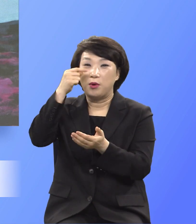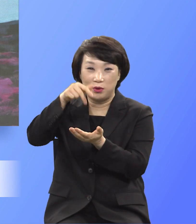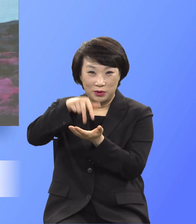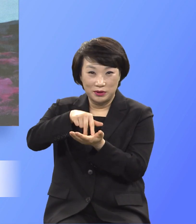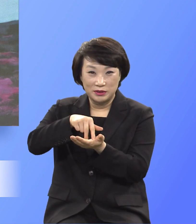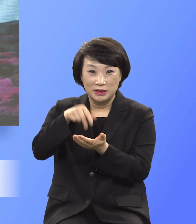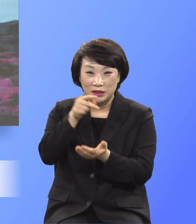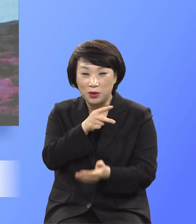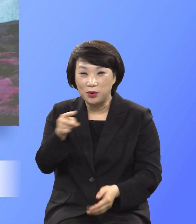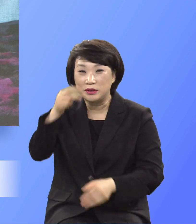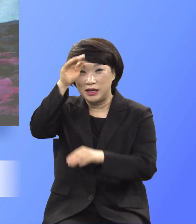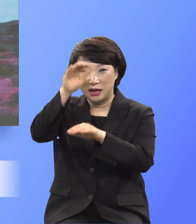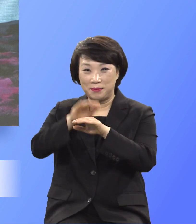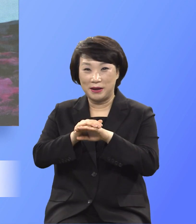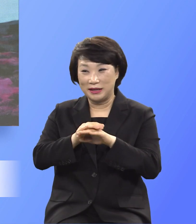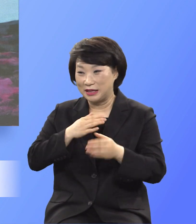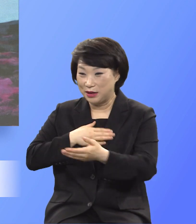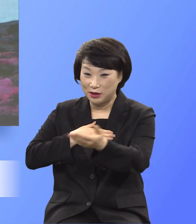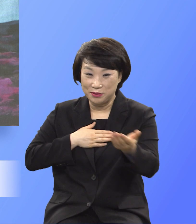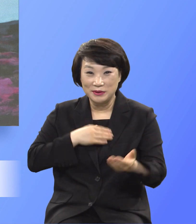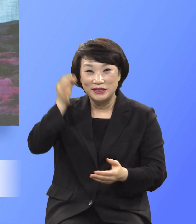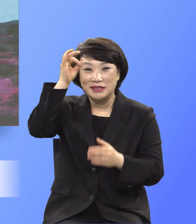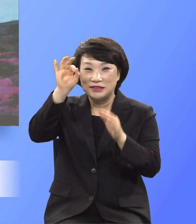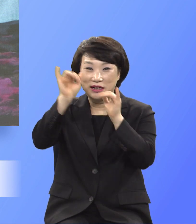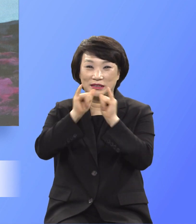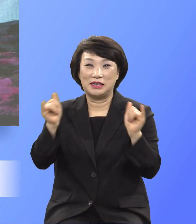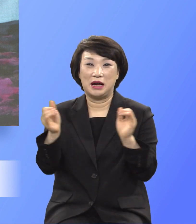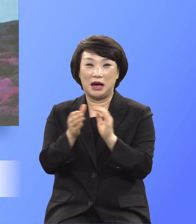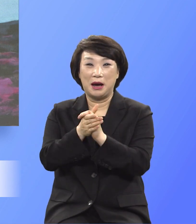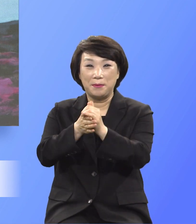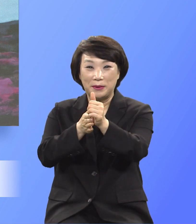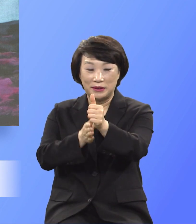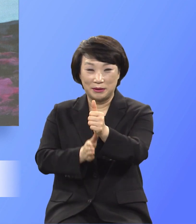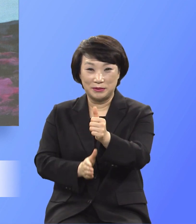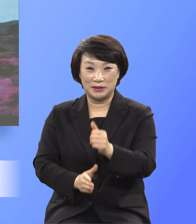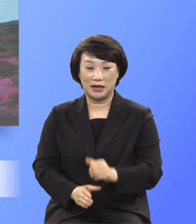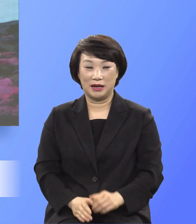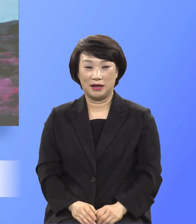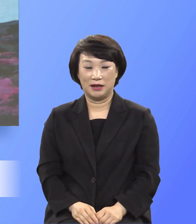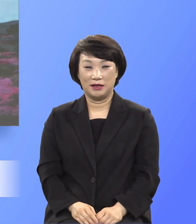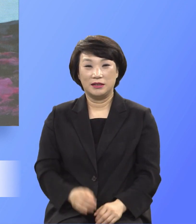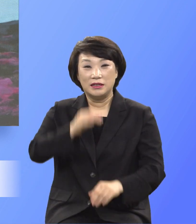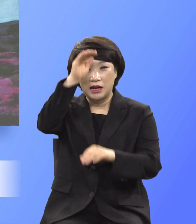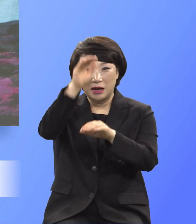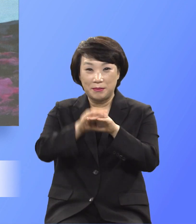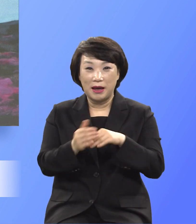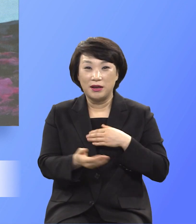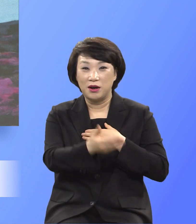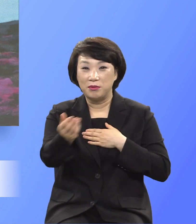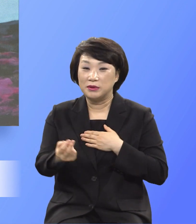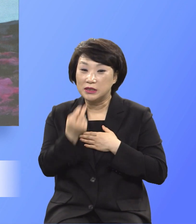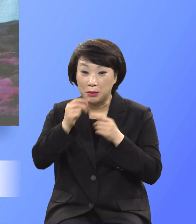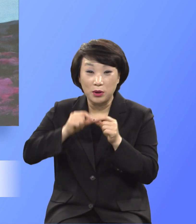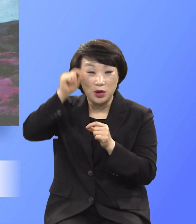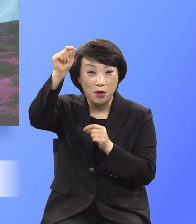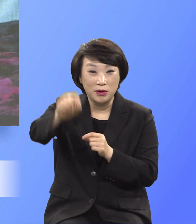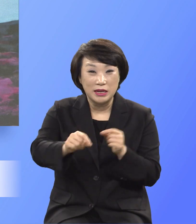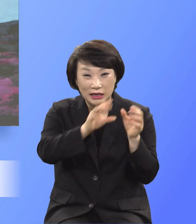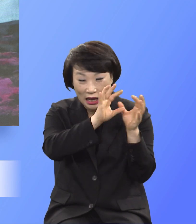예배임을 인정하시면 아멘합시다. 그러므로 예배에는 영원한 생명을 무제한 생산하는